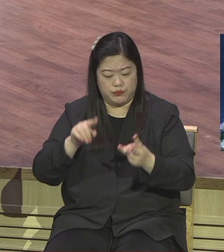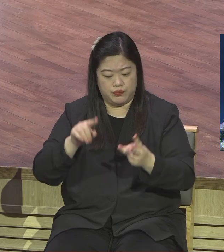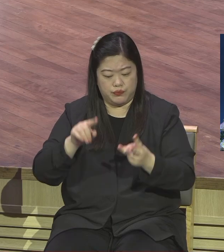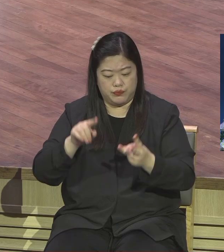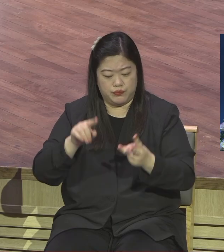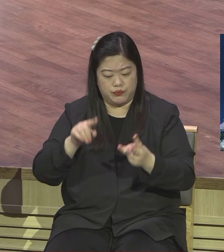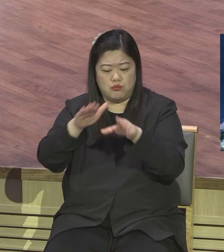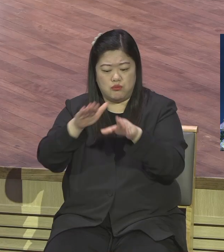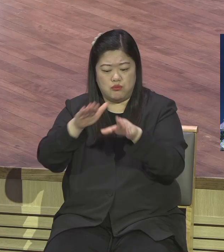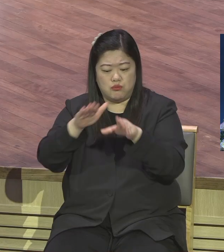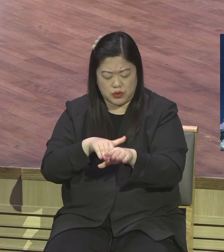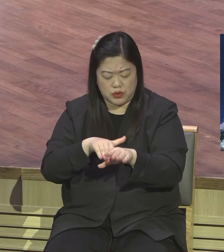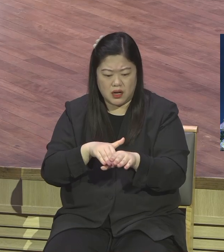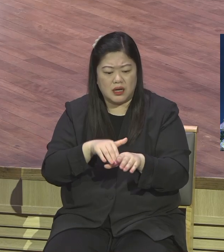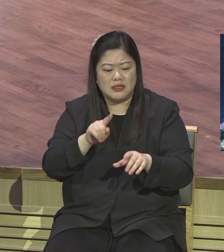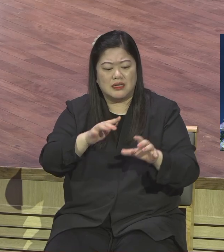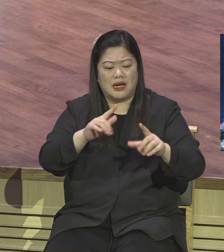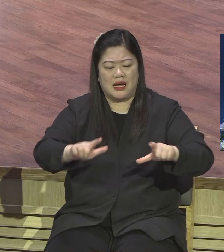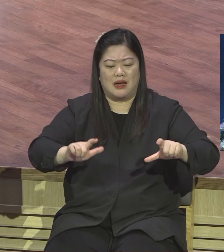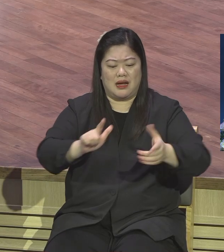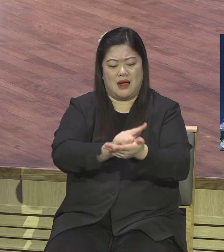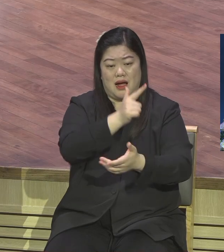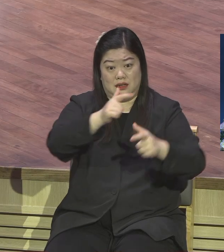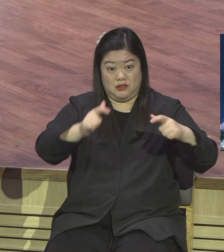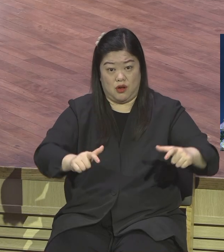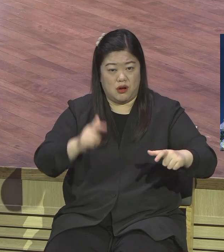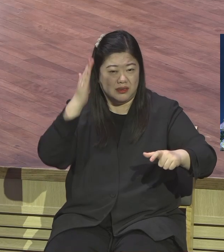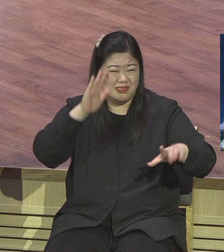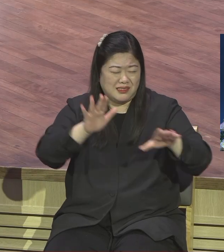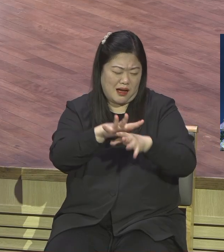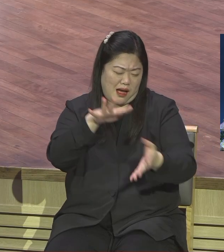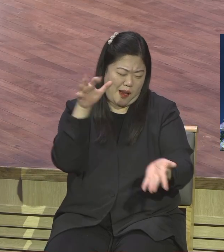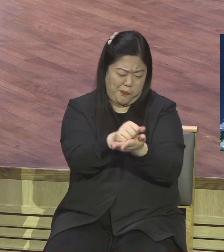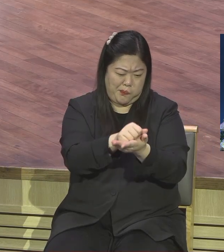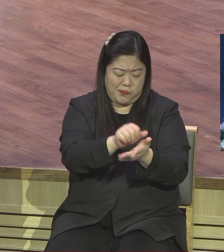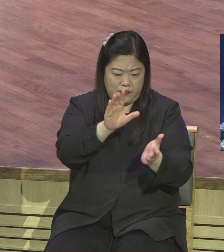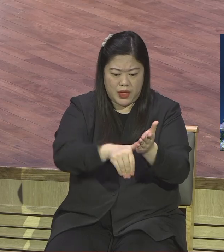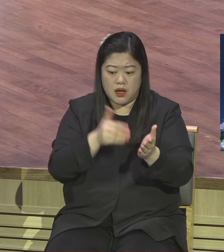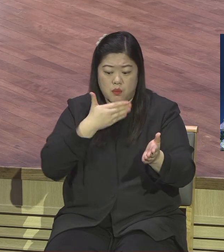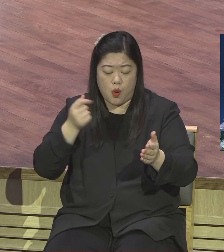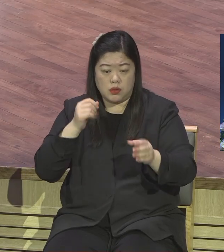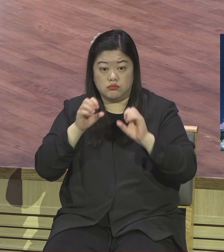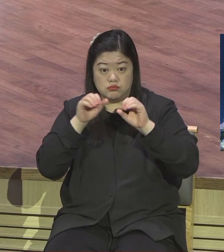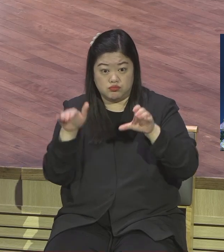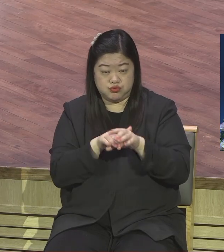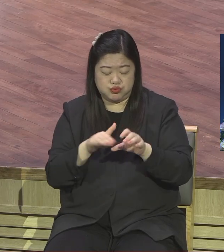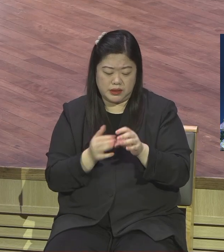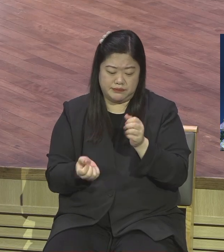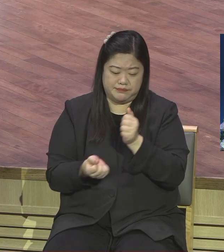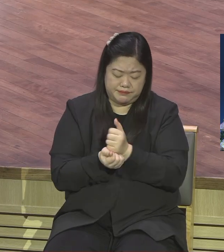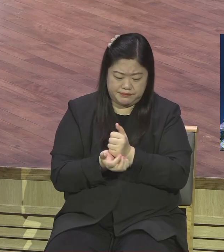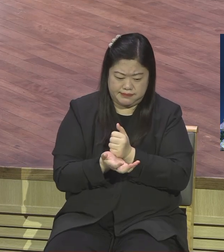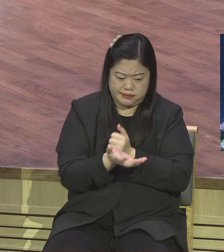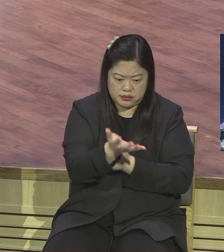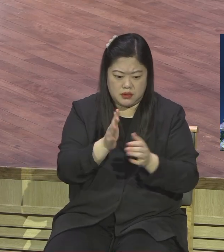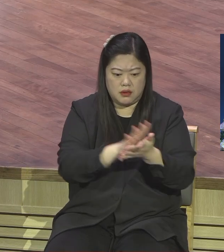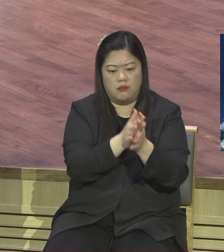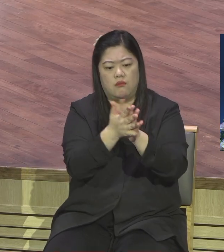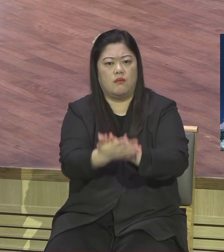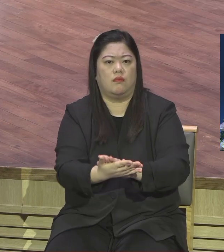강서구의 이 허감 문화를 우리가 어떻게 해요 보금 문화로 바꾸는 거예요 예수가 그리스도다 선포하는 그 현장에 눈에는 안